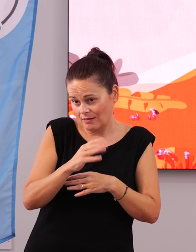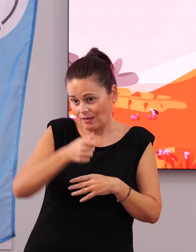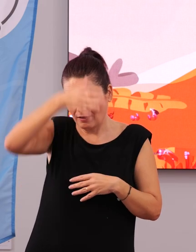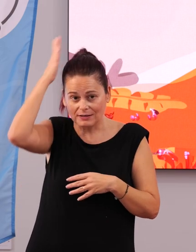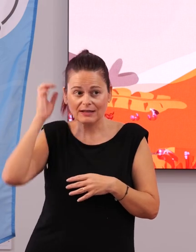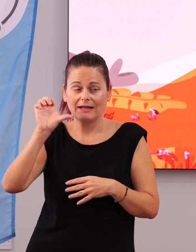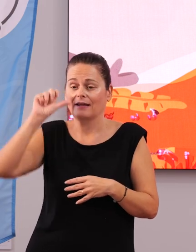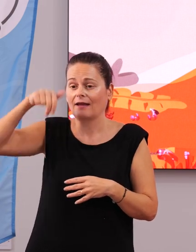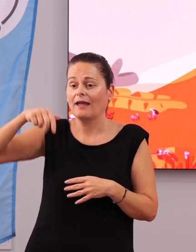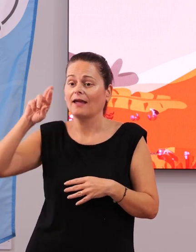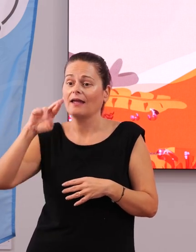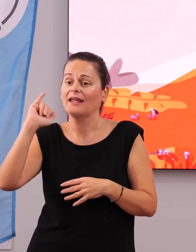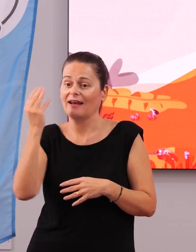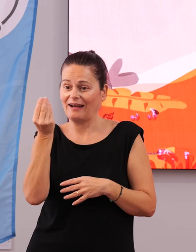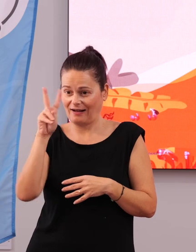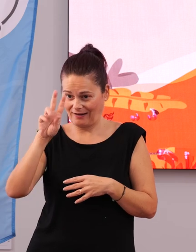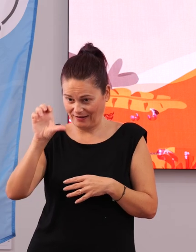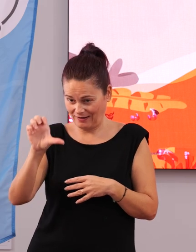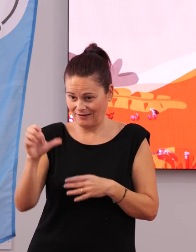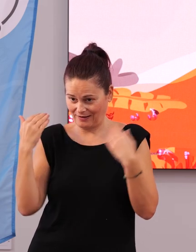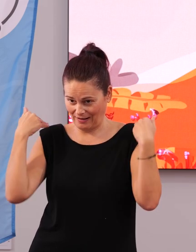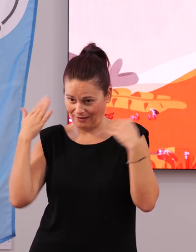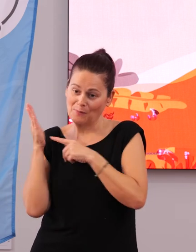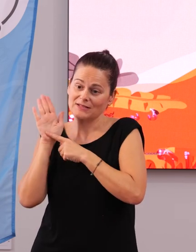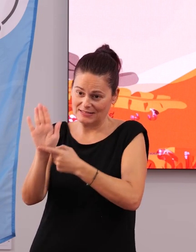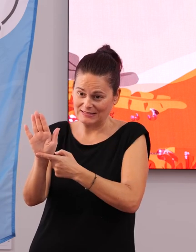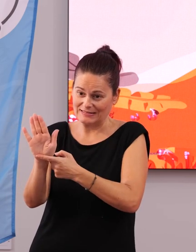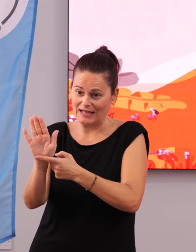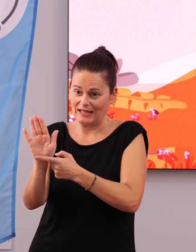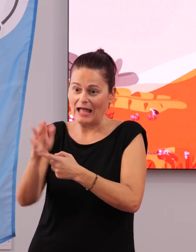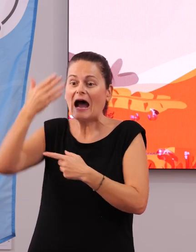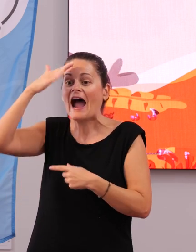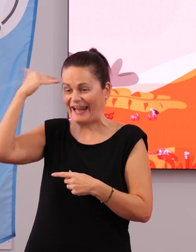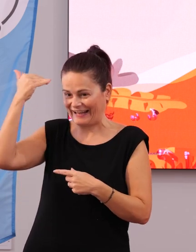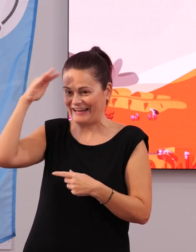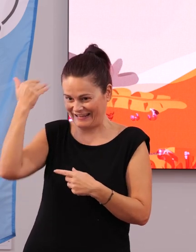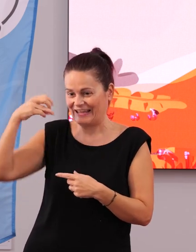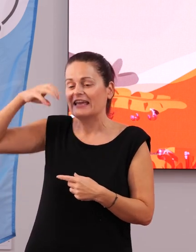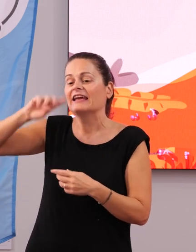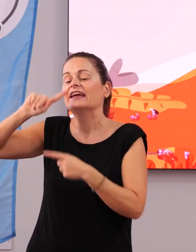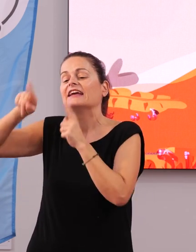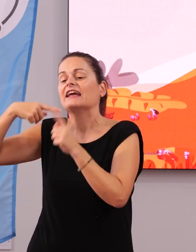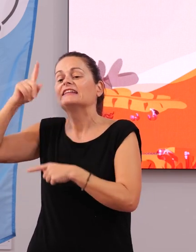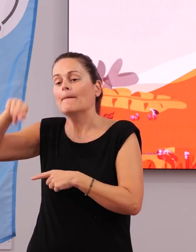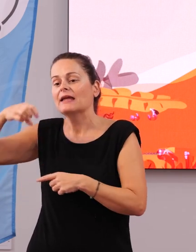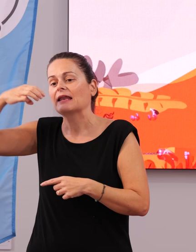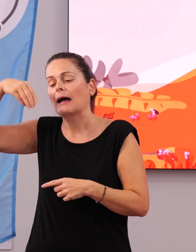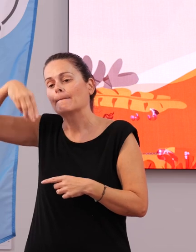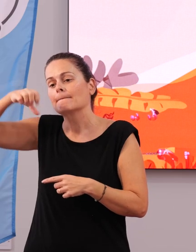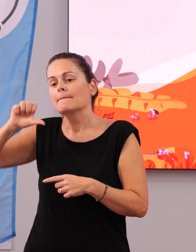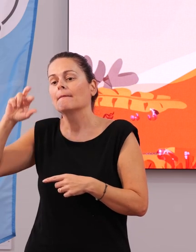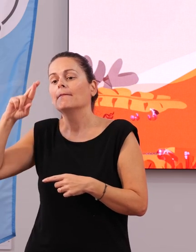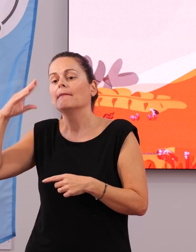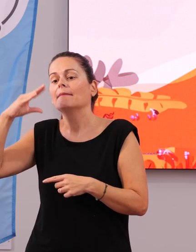Enrique, tú lo representas y particularmente Mercedes. Detrás de esto hay mucho trabajo, muchas horas, muchísimas